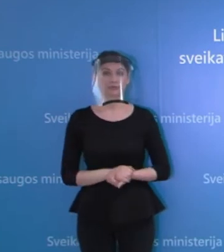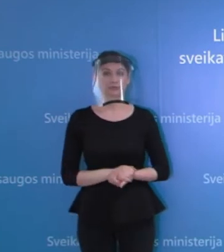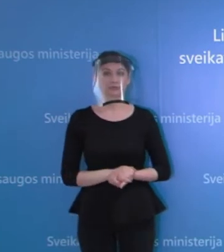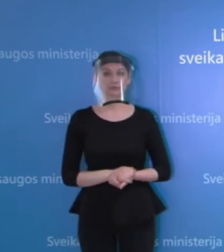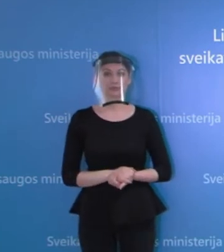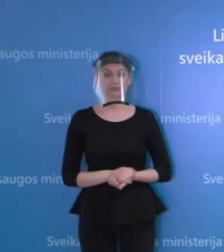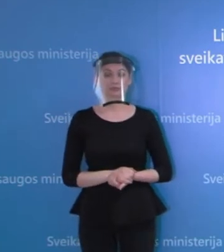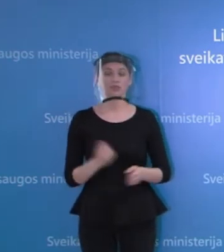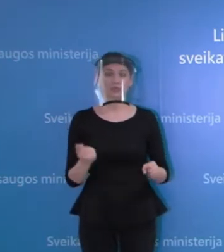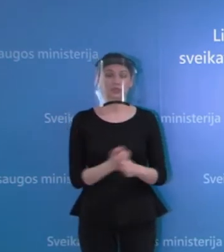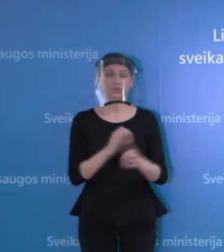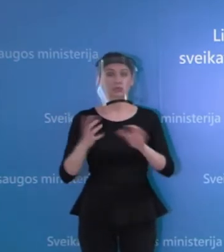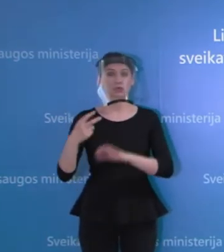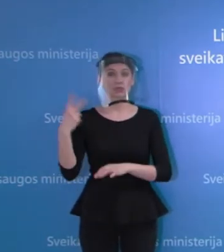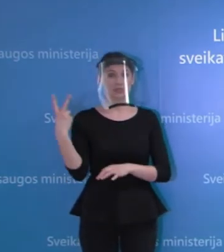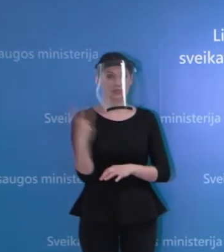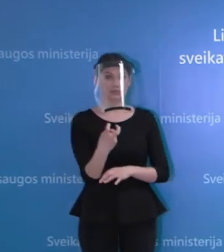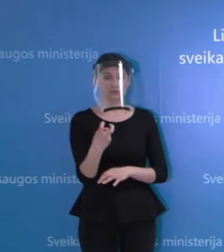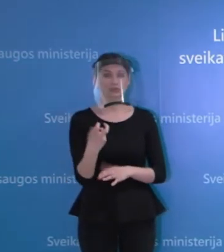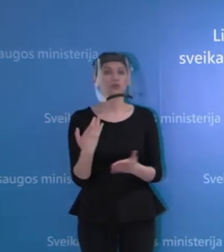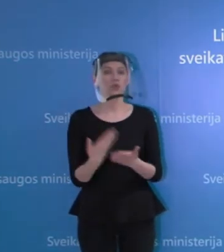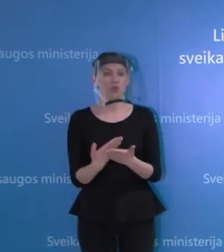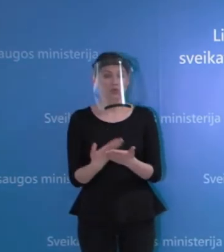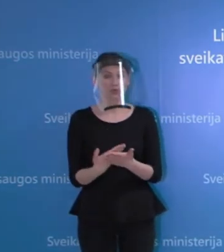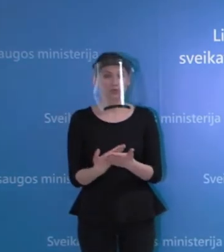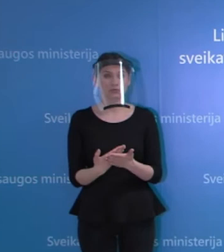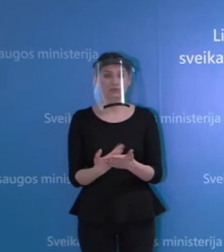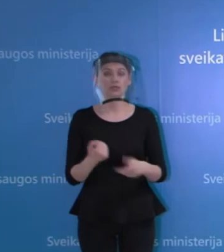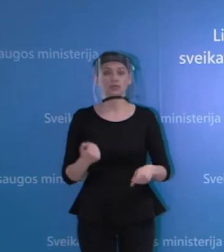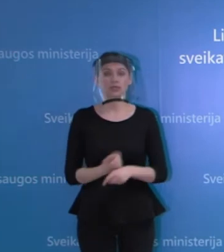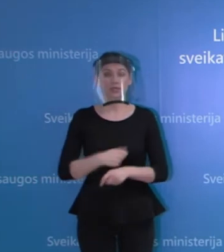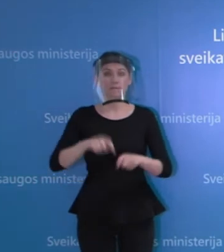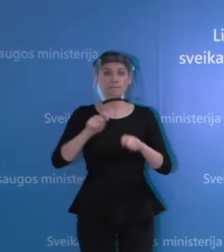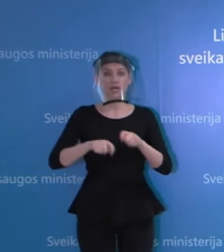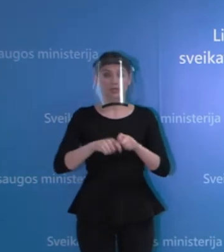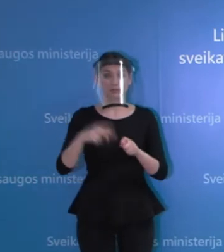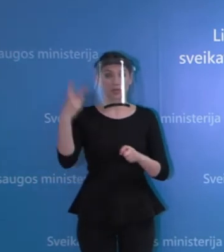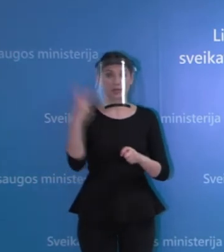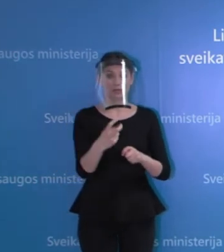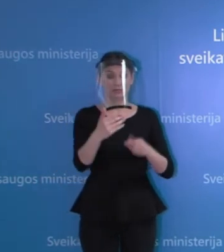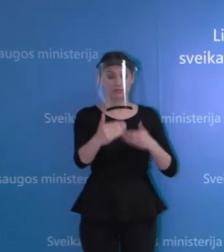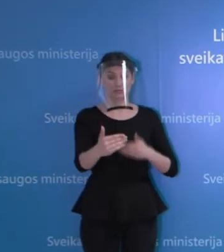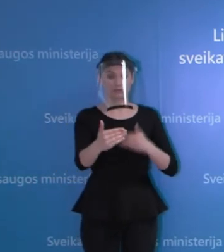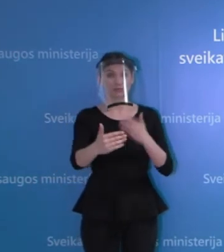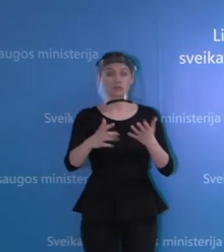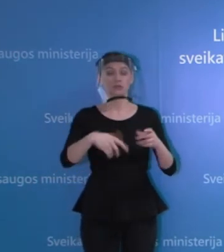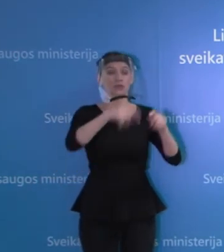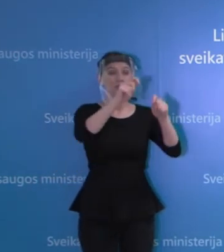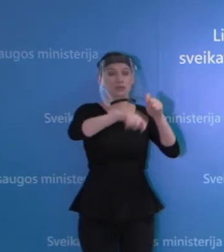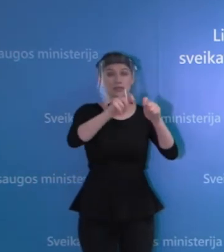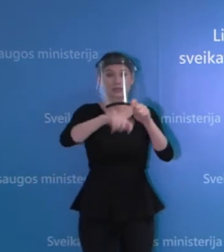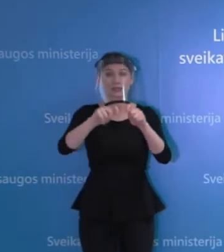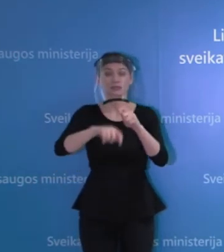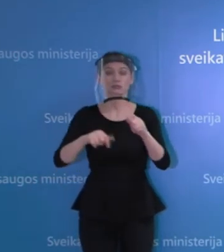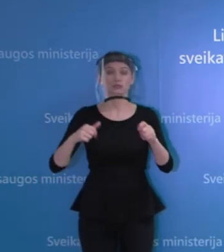savaitėm, nes mes turim turėti pakankamą laiką, tam, kad įsivertint, kaip keičiasi tyrimų statistika, kas